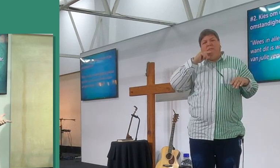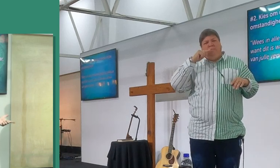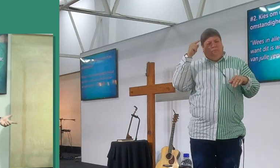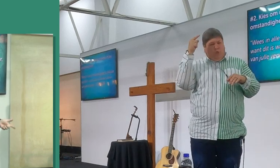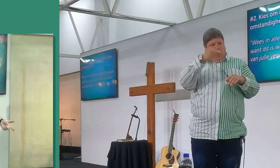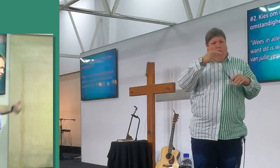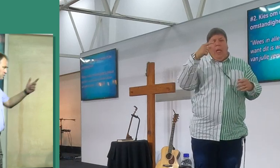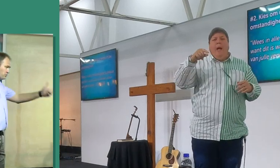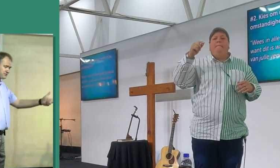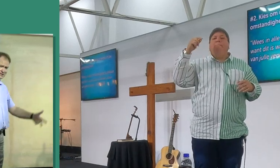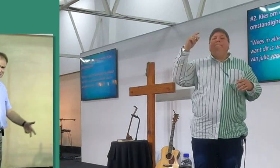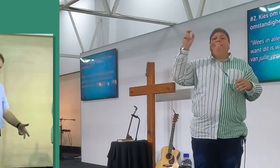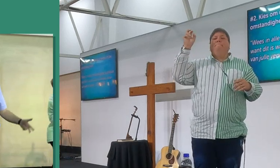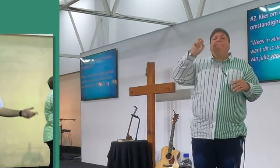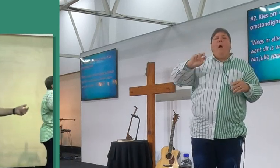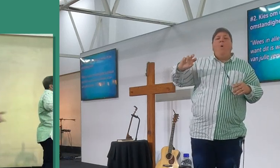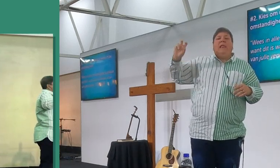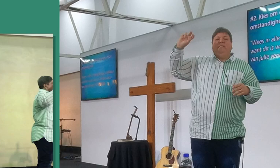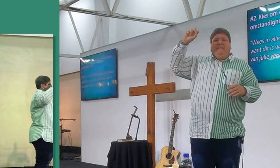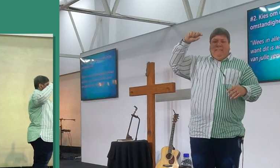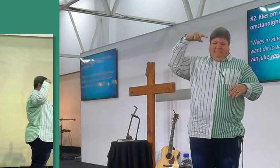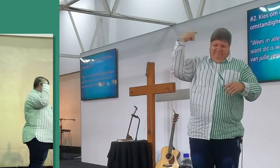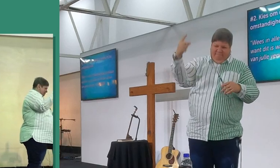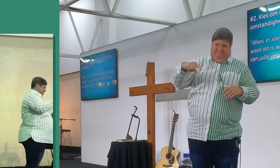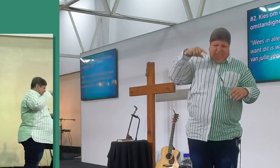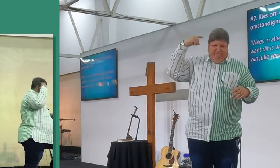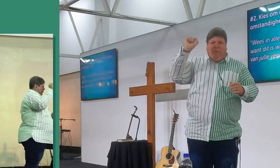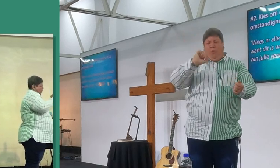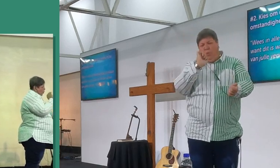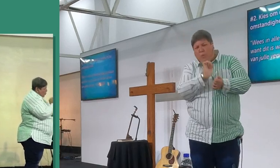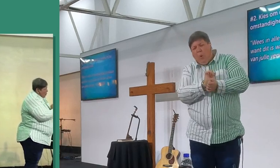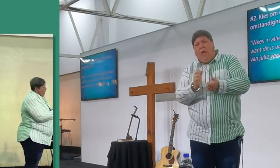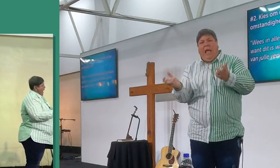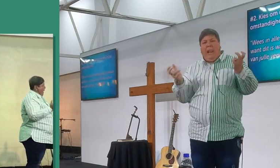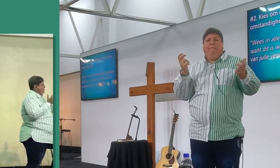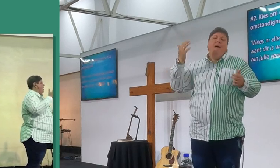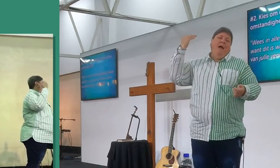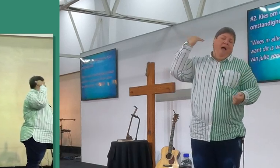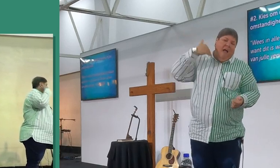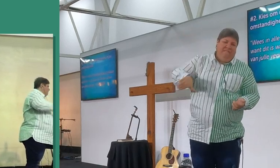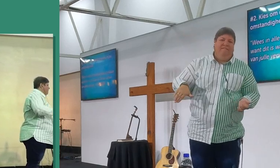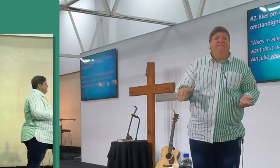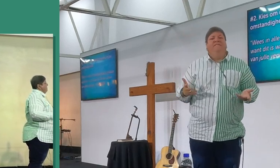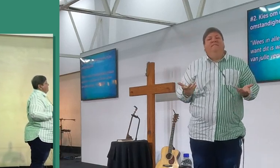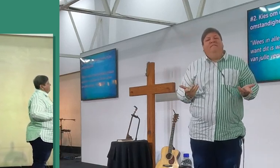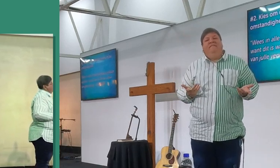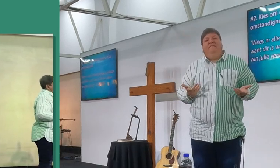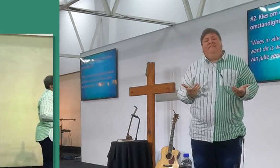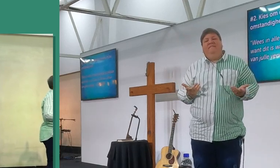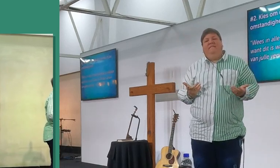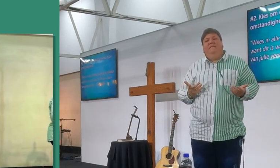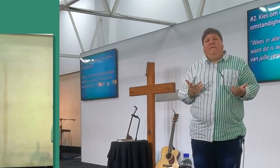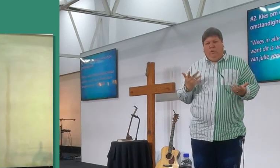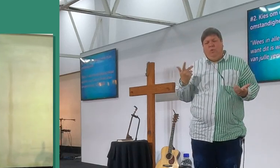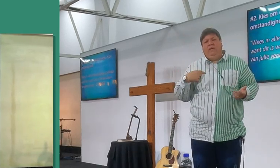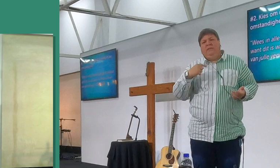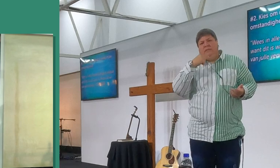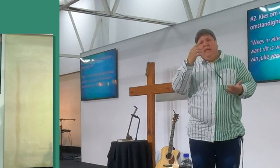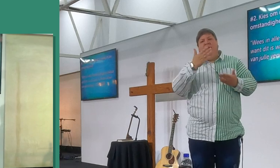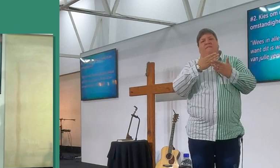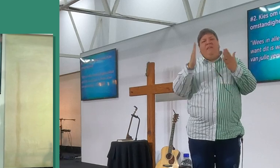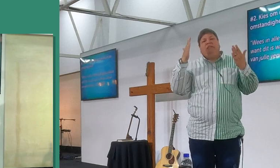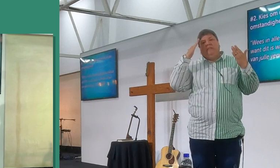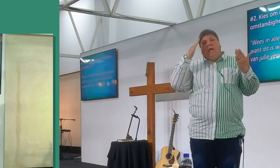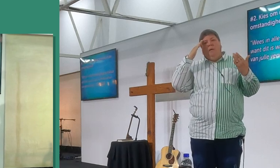keer gesteene, hy was op die boot wat gesink het, hy was in die tronk, en eventueel het hulle sy kop afgekap, nou as ek nou vir jou sê, wees dankbaar, wie van jylle sy